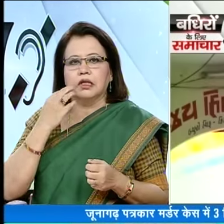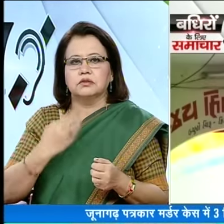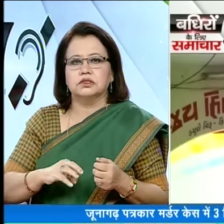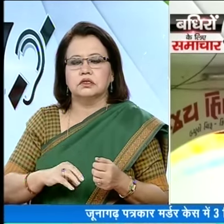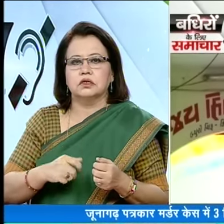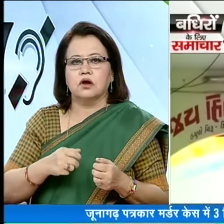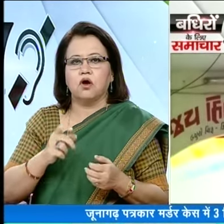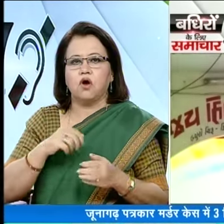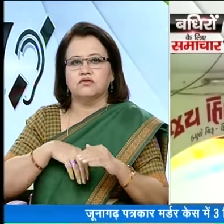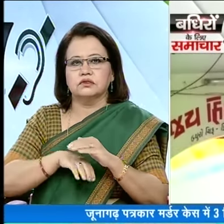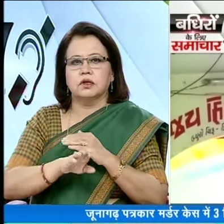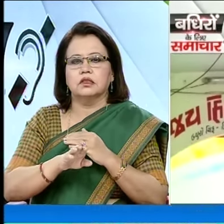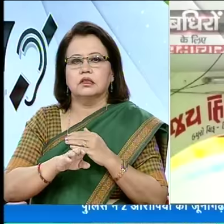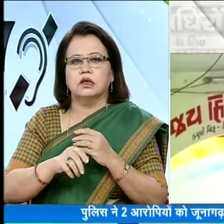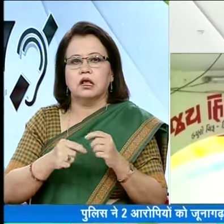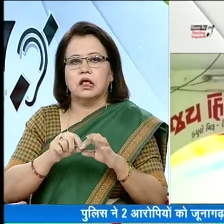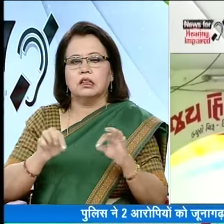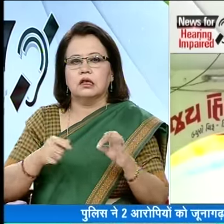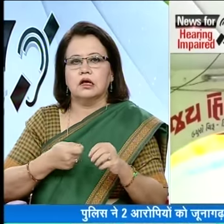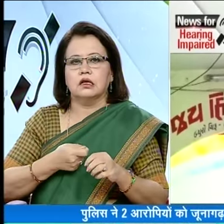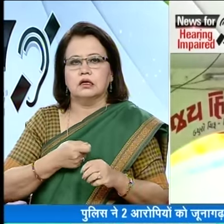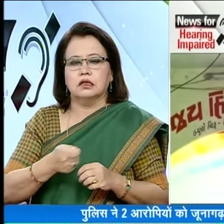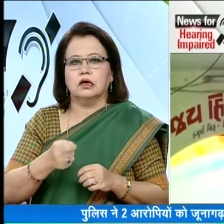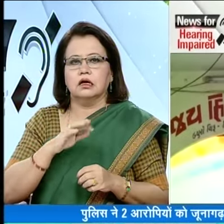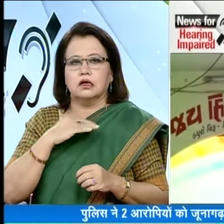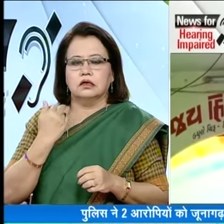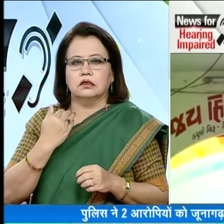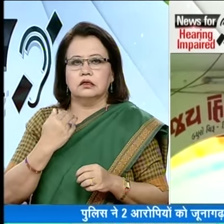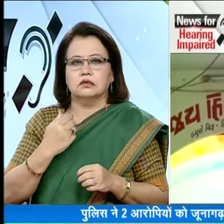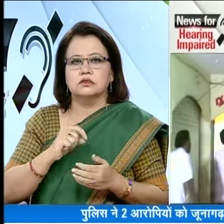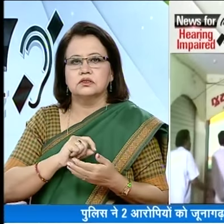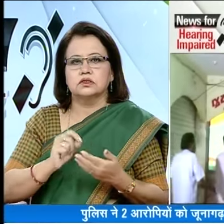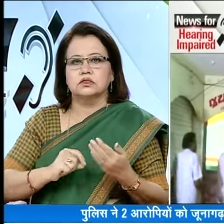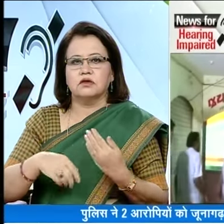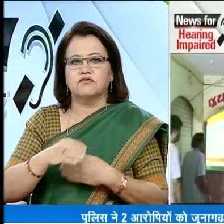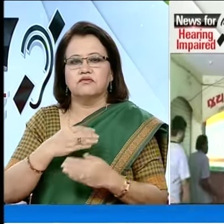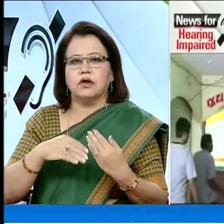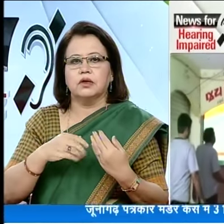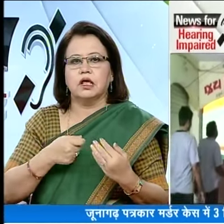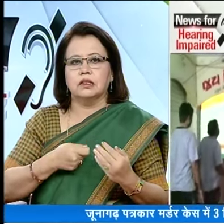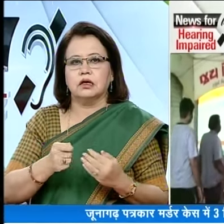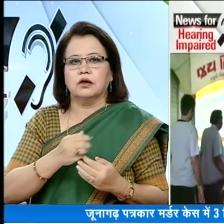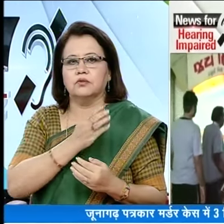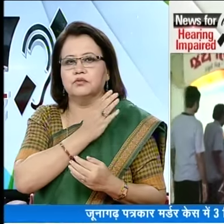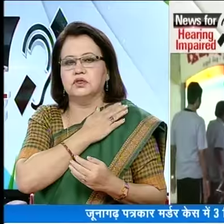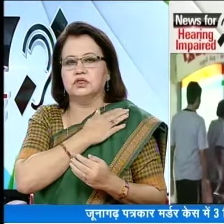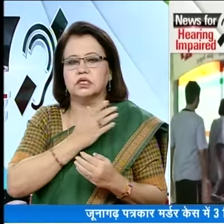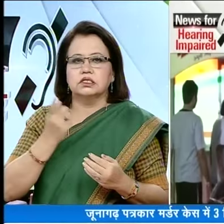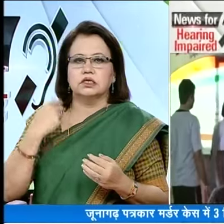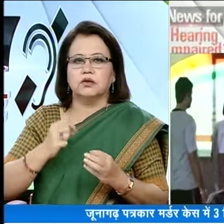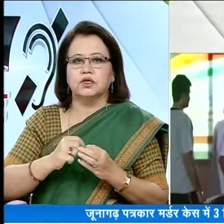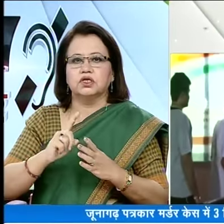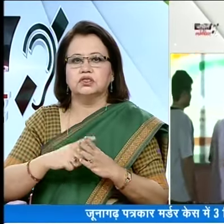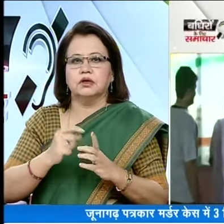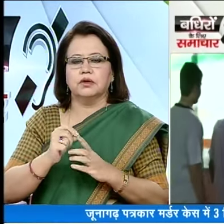बदमाशों ने किशोर के आफिस में खुसकर धारदार हत्यार से उनकी हत्या कर दी थी जर्नलिस्स के परिवार ने हत्या के पीछे एक